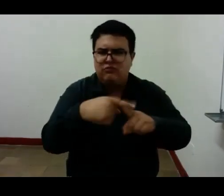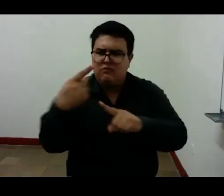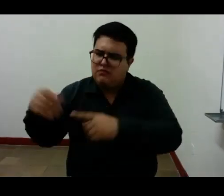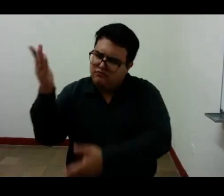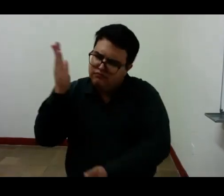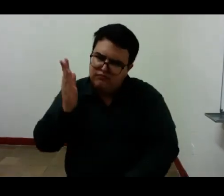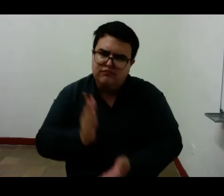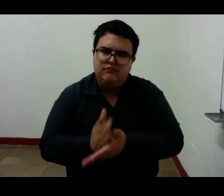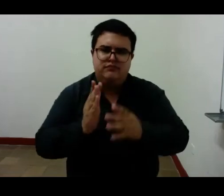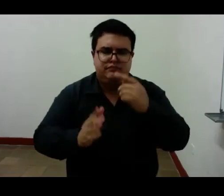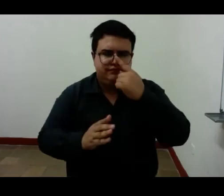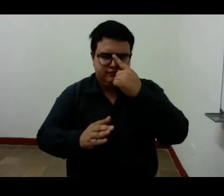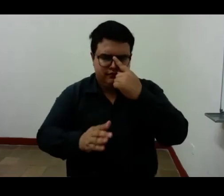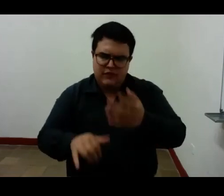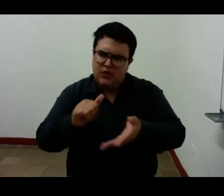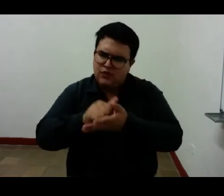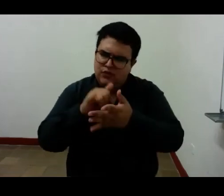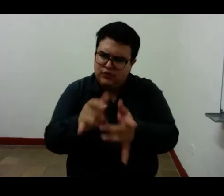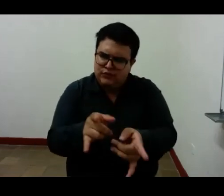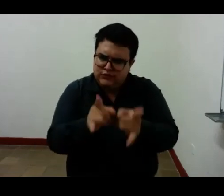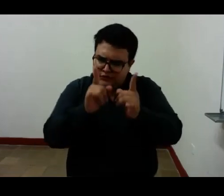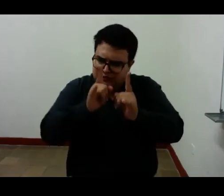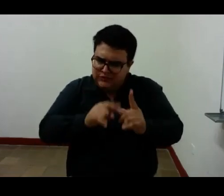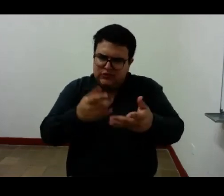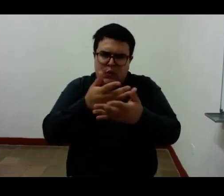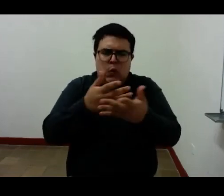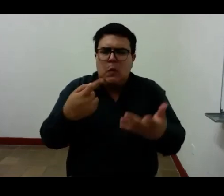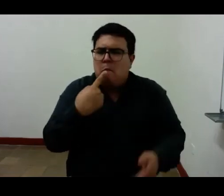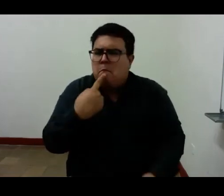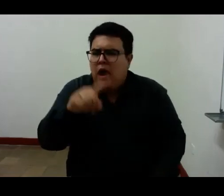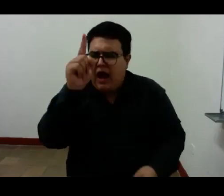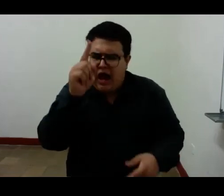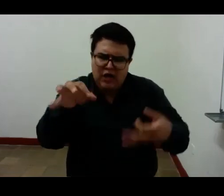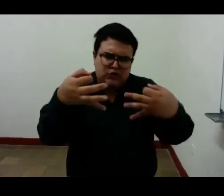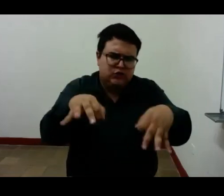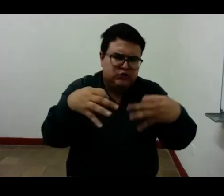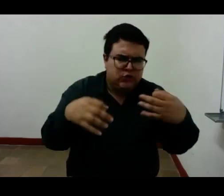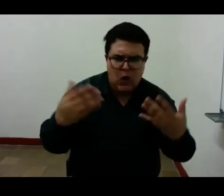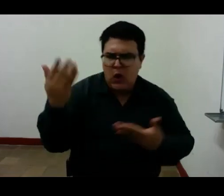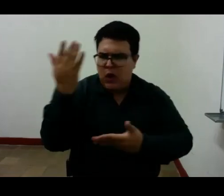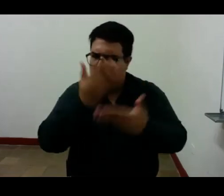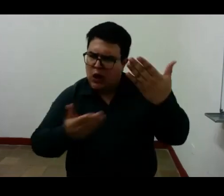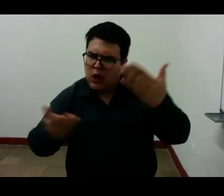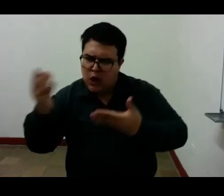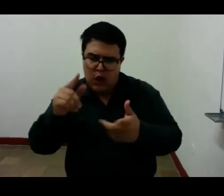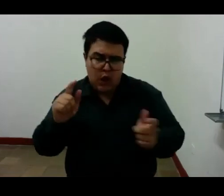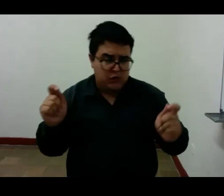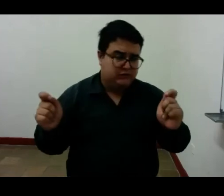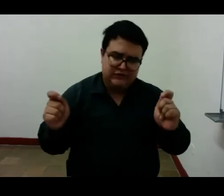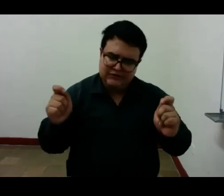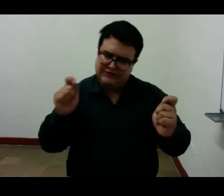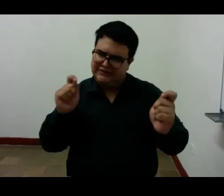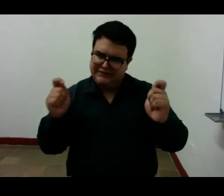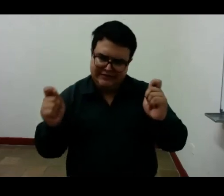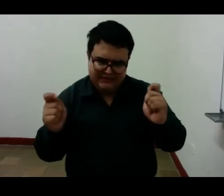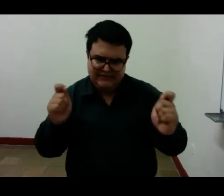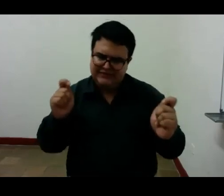en el que todo es provisional cambia con la fluencia las sensaciones